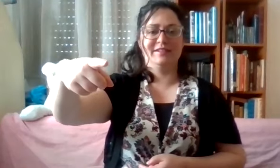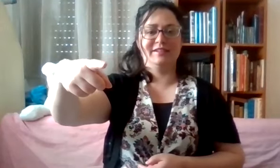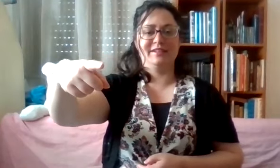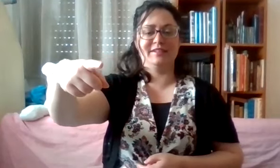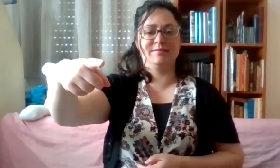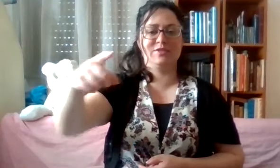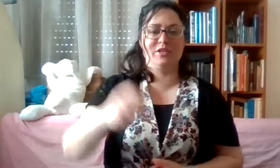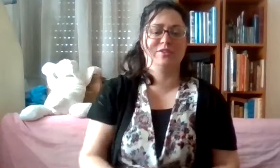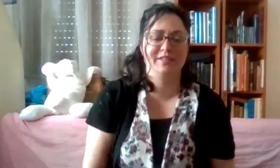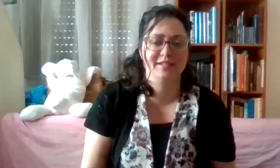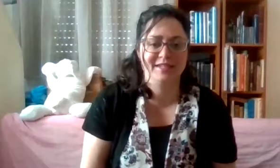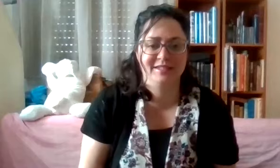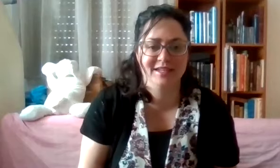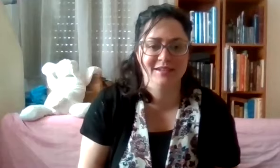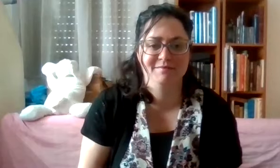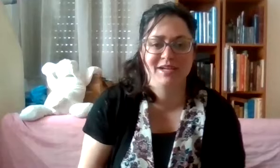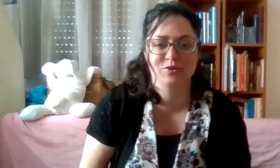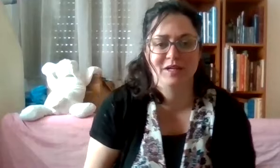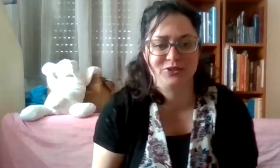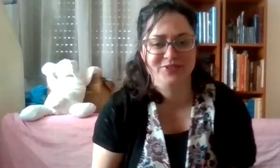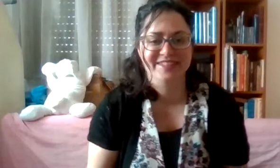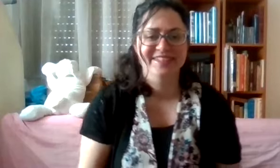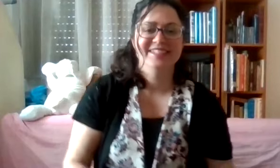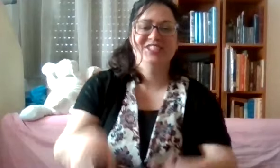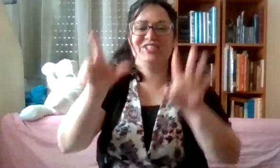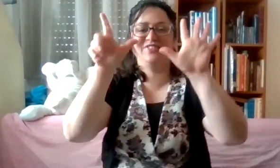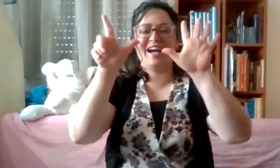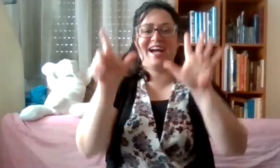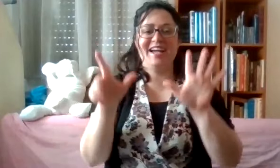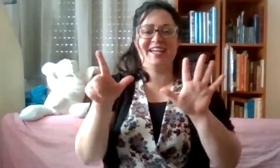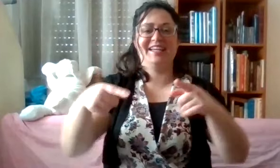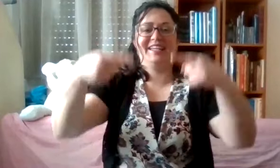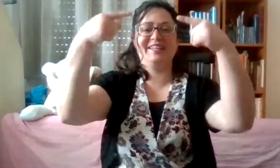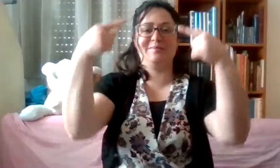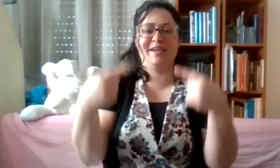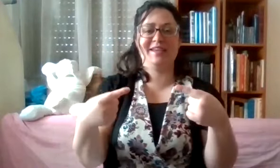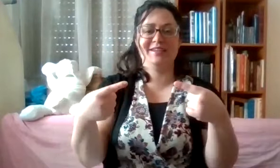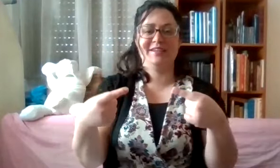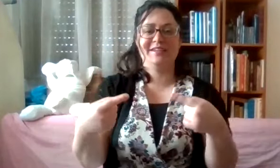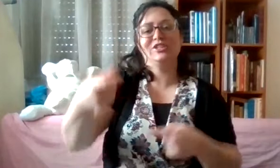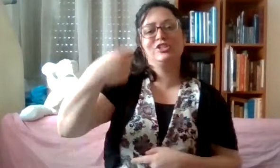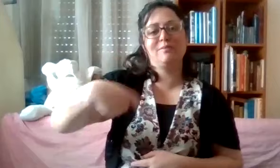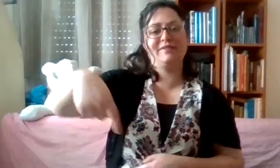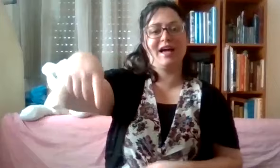איזה מצויונות אתן אצל הדל. משהו משהו. שבעה. ימי. שבתא.